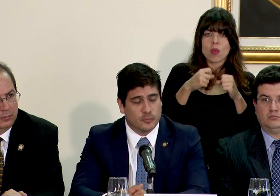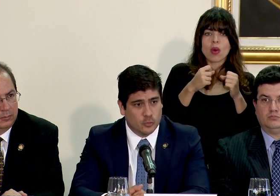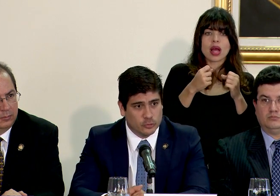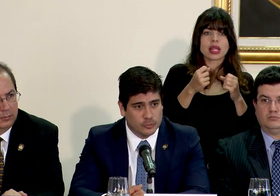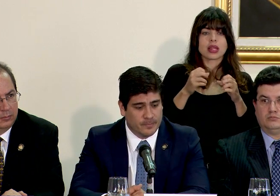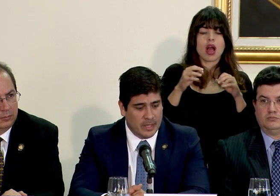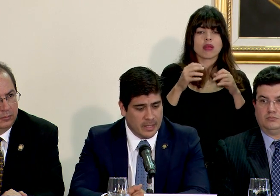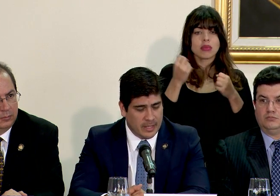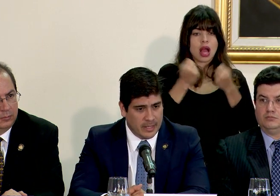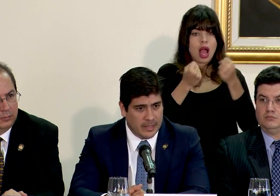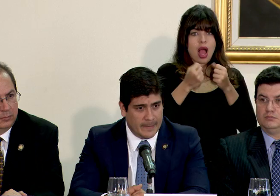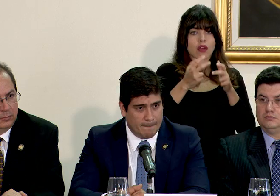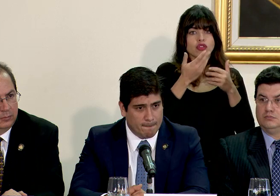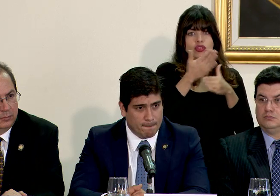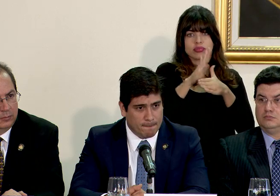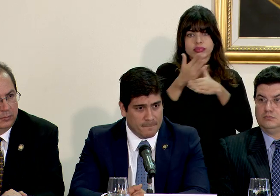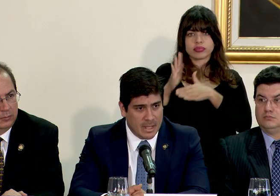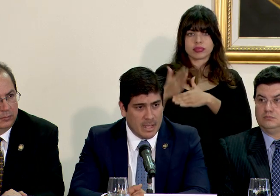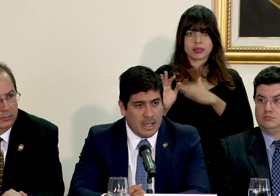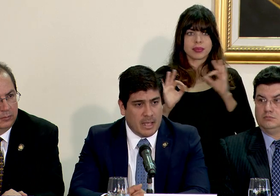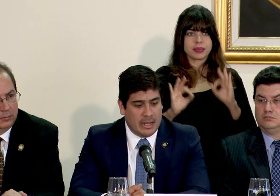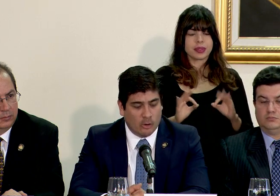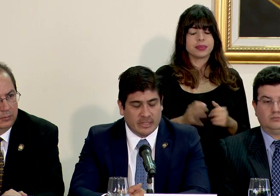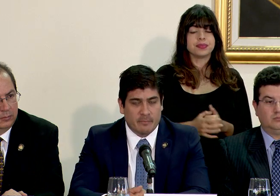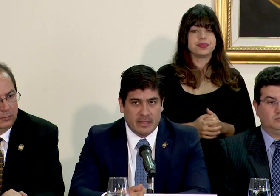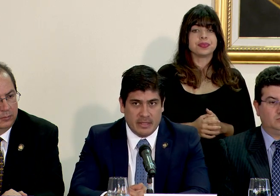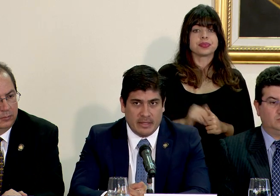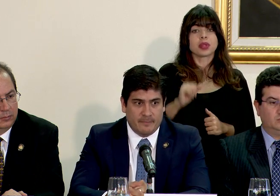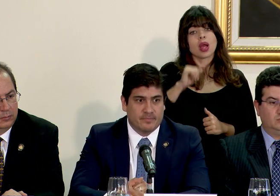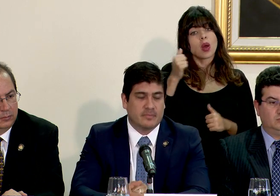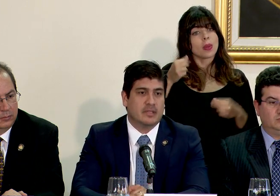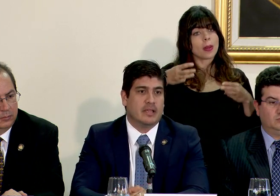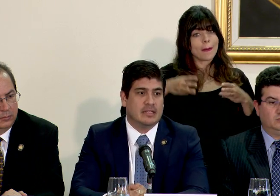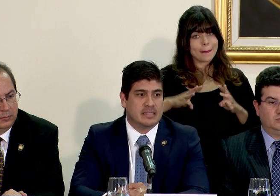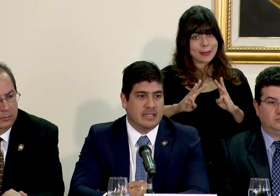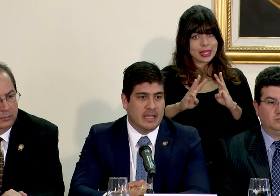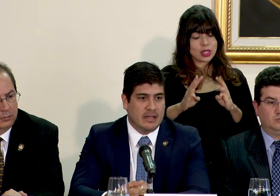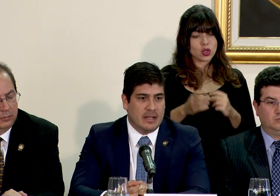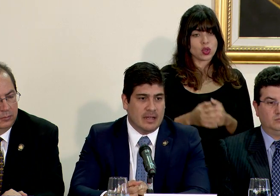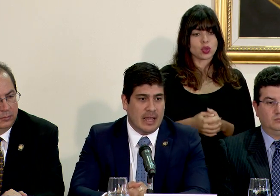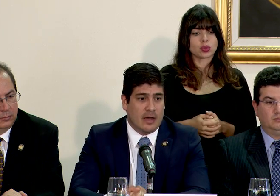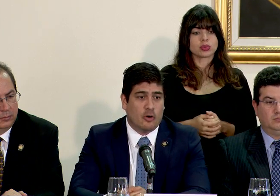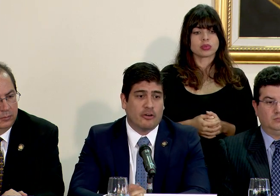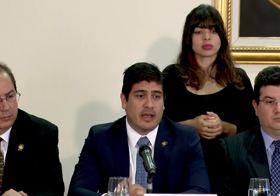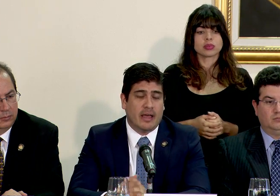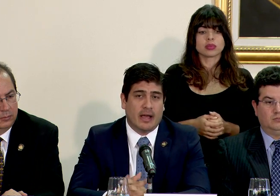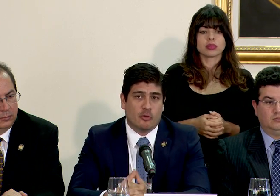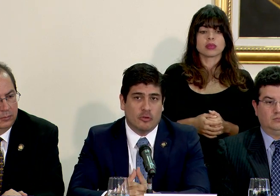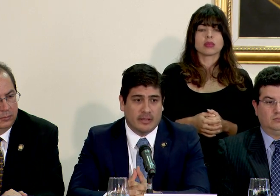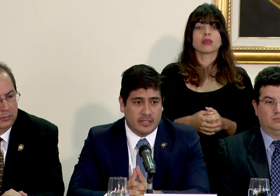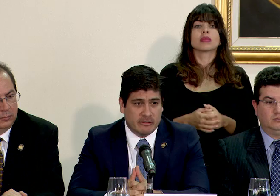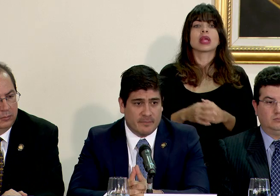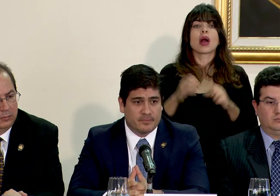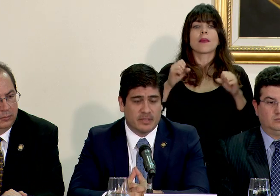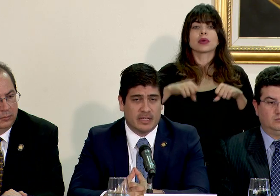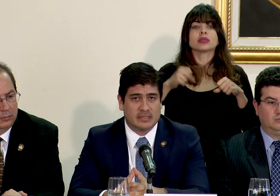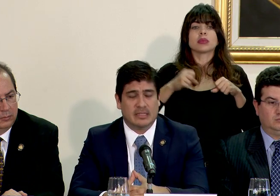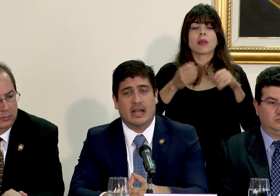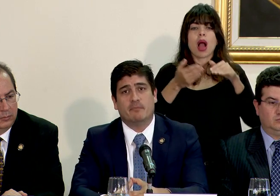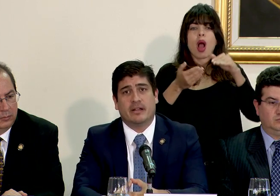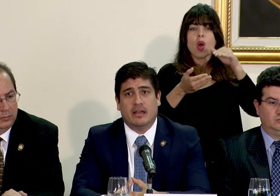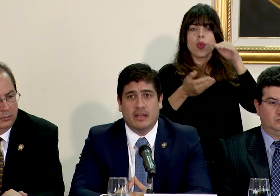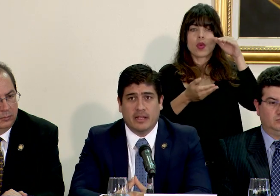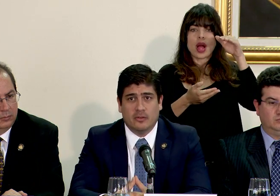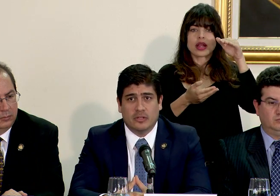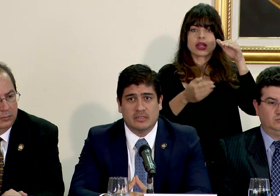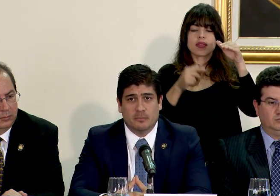esos flujos. La otra medida sería la jornada acumulativa y que